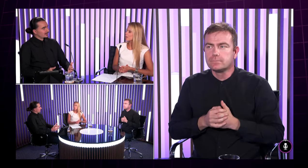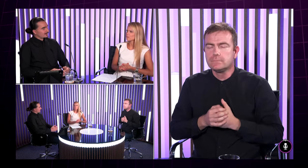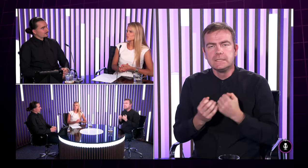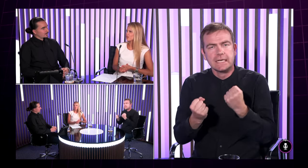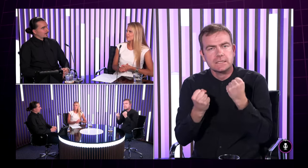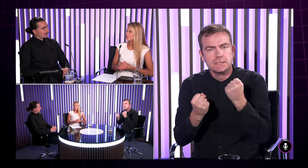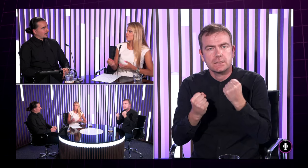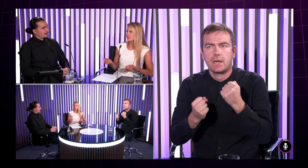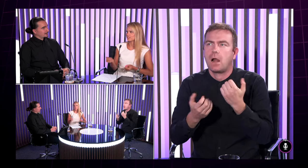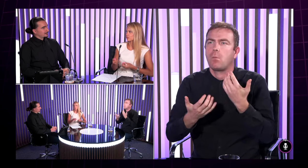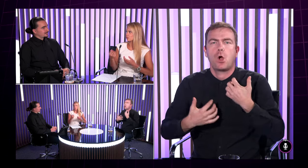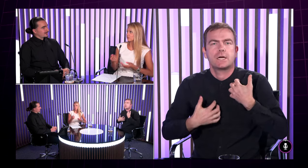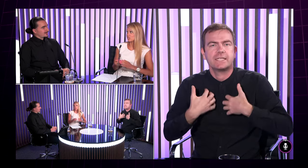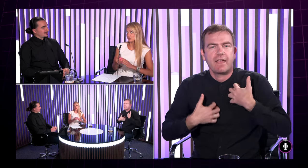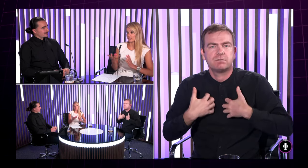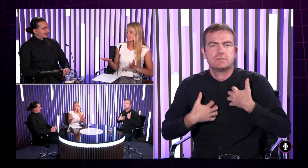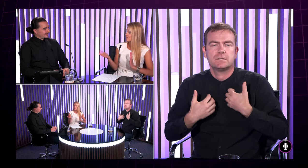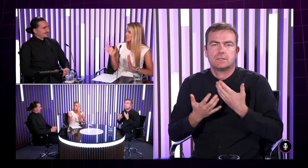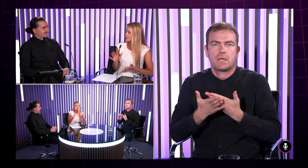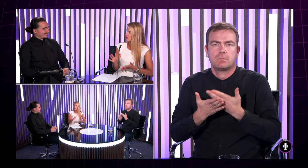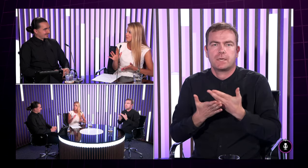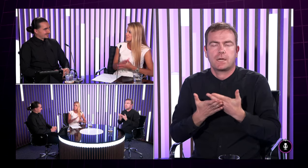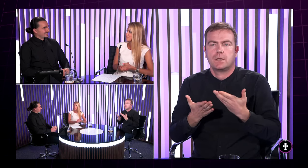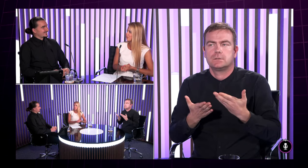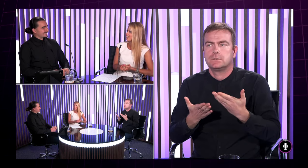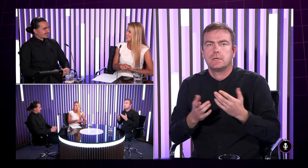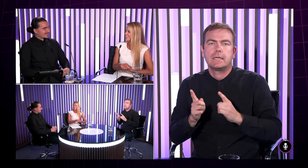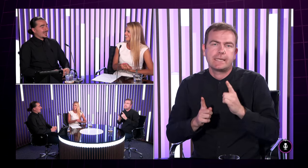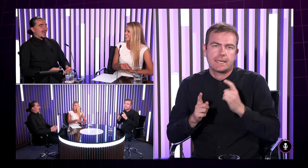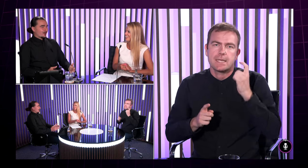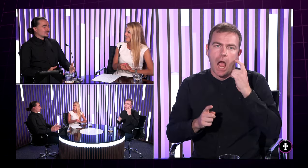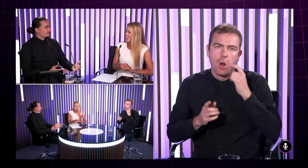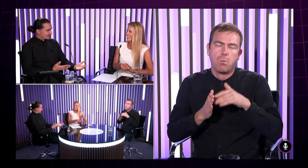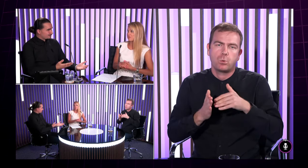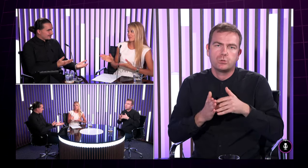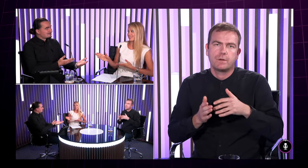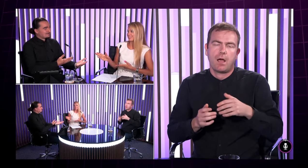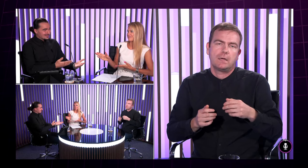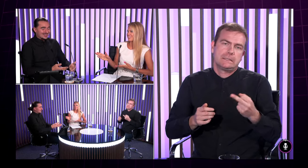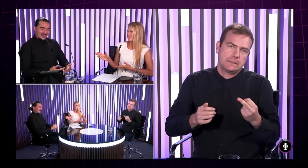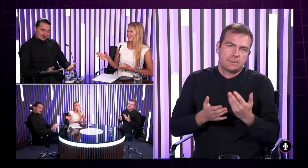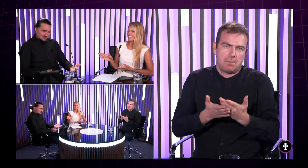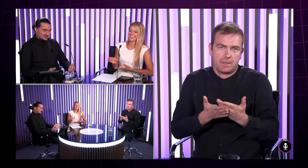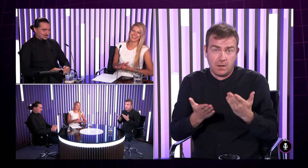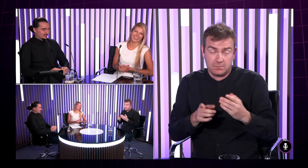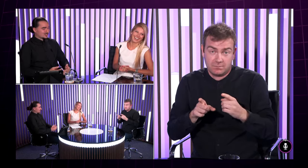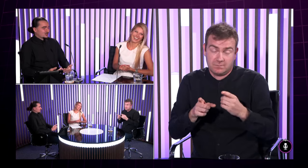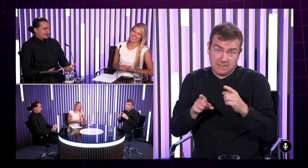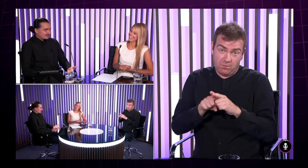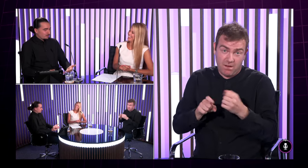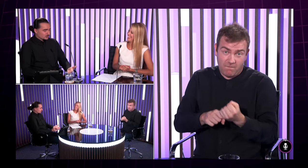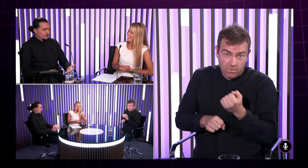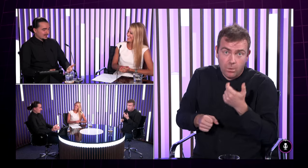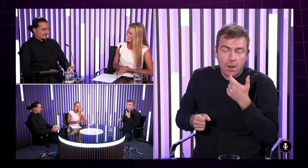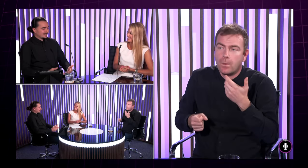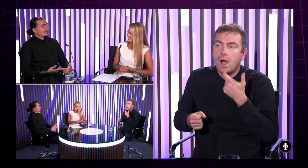výrazná alebo možno hnev častokrát sa zdvihne niektorý prst nevhodne a tak ďalej funguje to tam tiež áno to som išla tiež povedať že